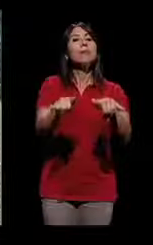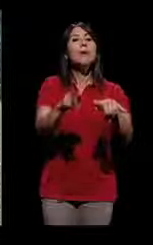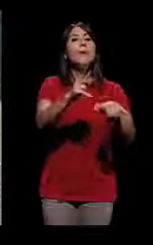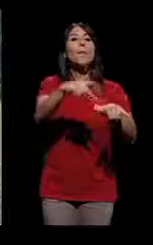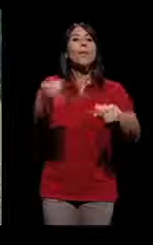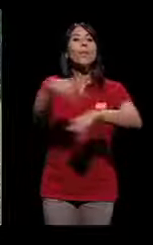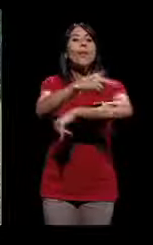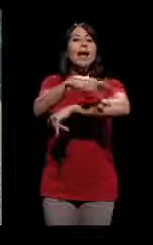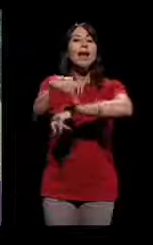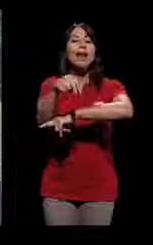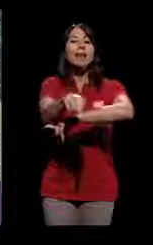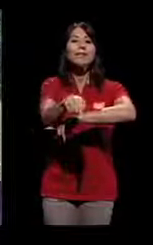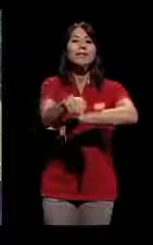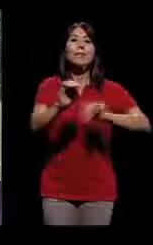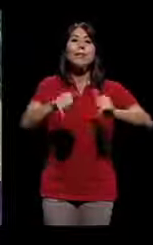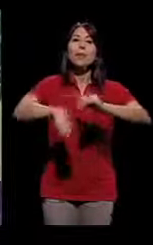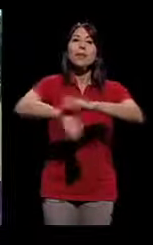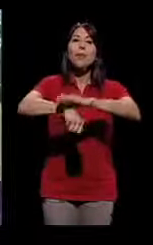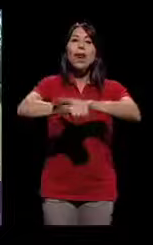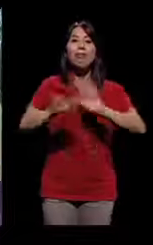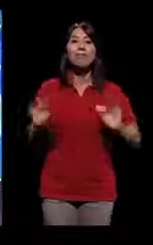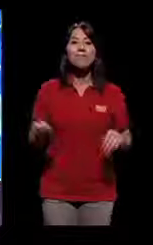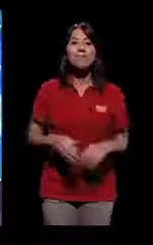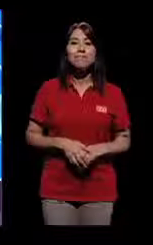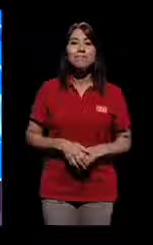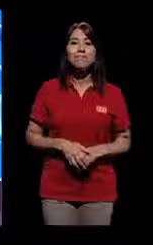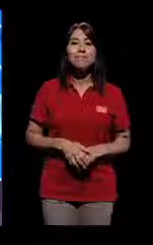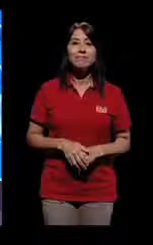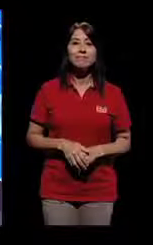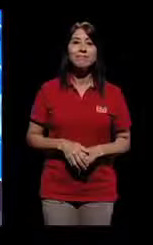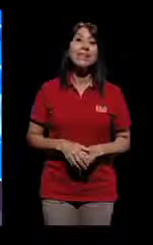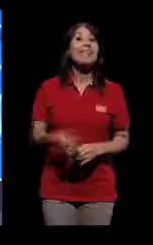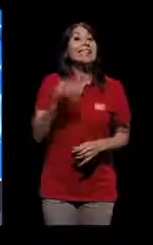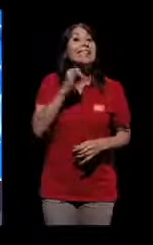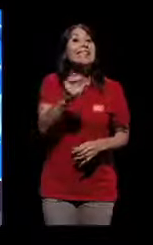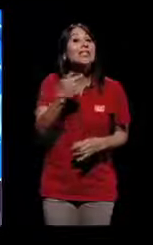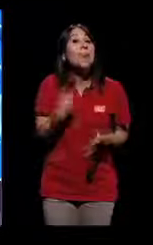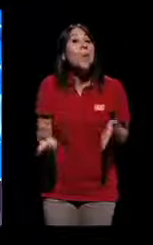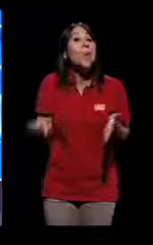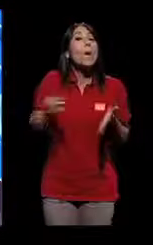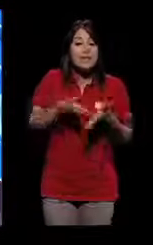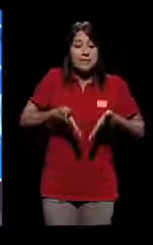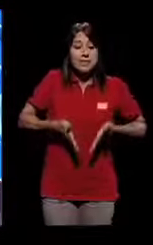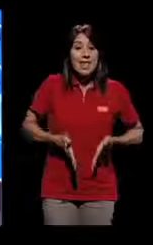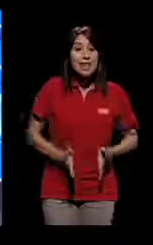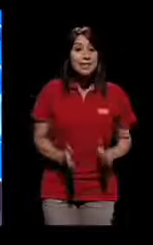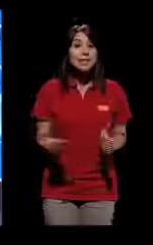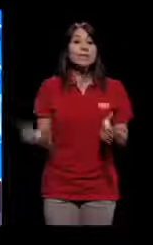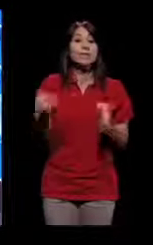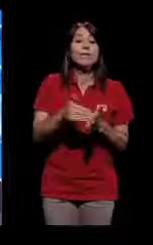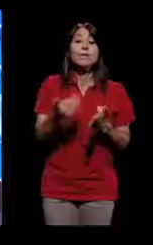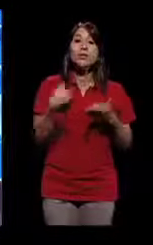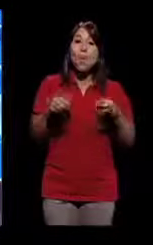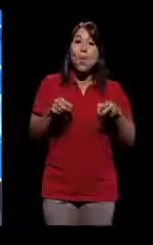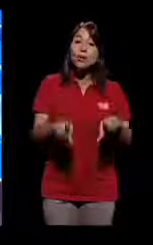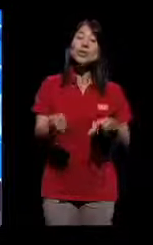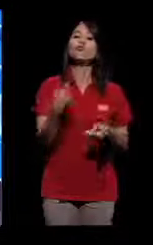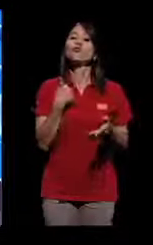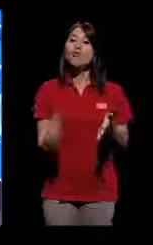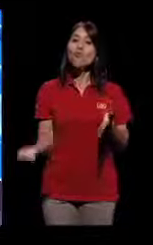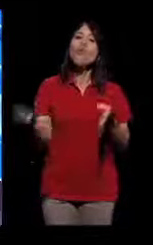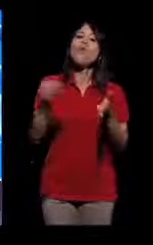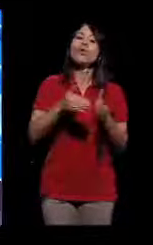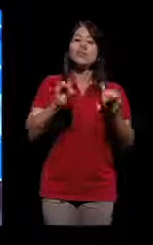extraño, lo extraño, pero lo digo con el corazón, es estar en Punta Arenas, pateando bola.